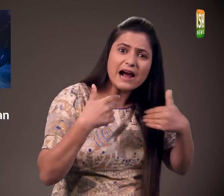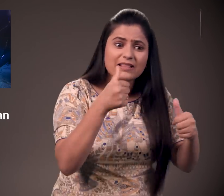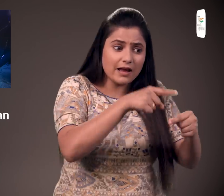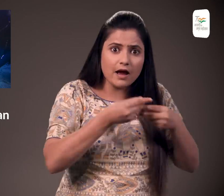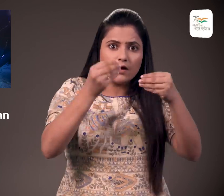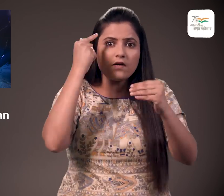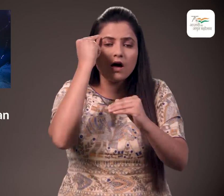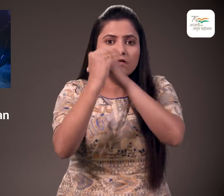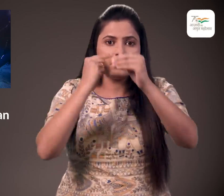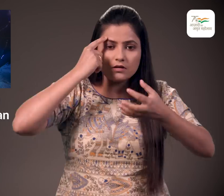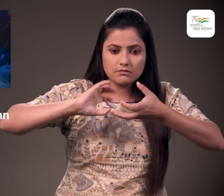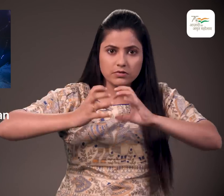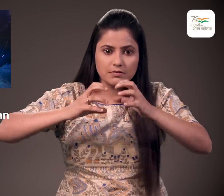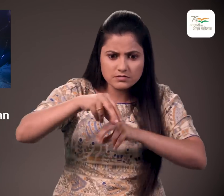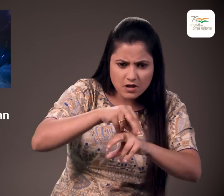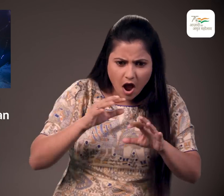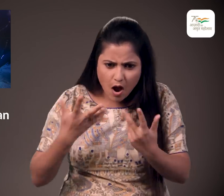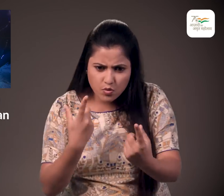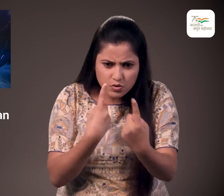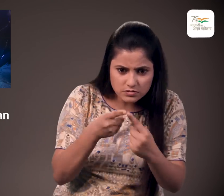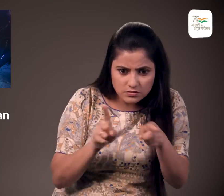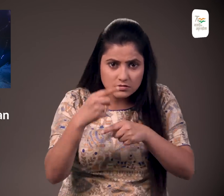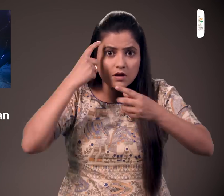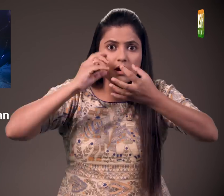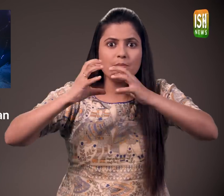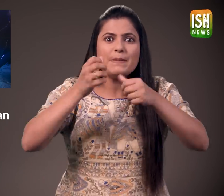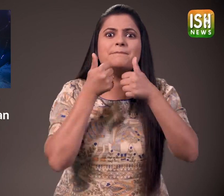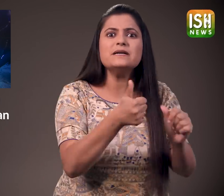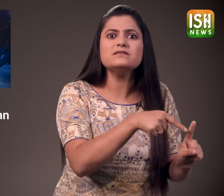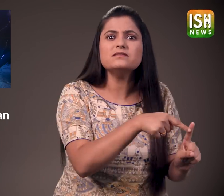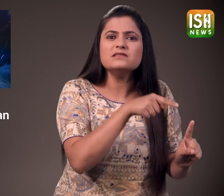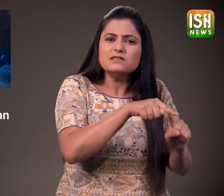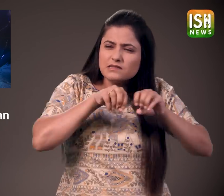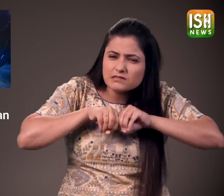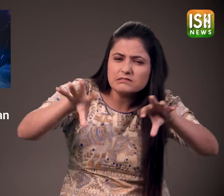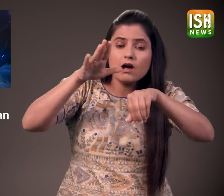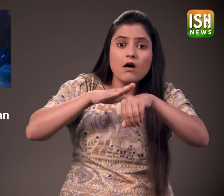के प्रती प्रोचाहिद करने जो दिमाग के विकास में मदद करता है वे टॉर्नामेंट को बढ़ावा दे रहे है